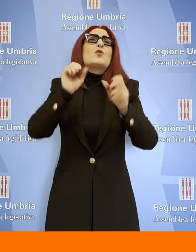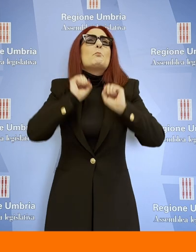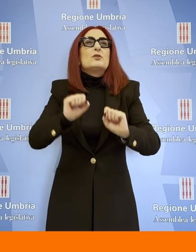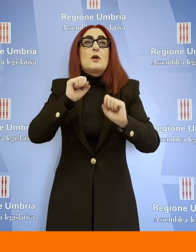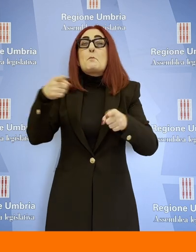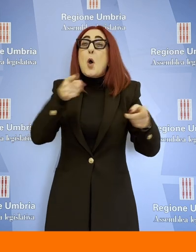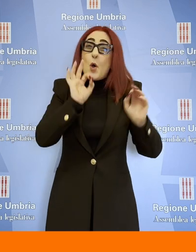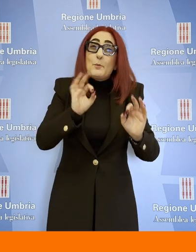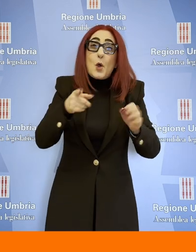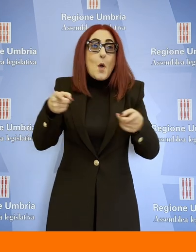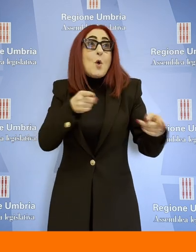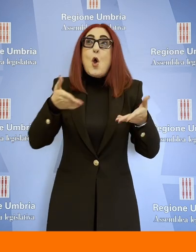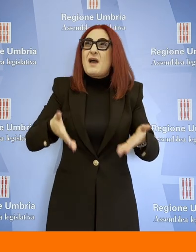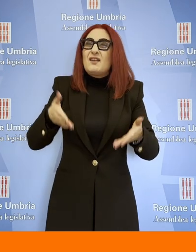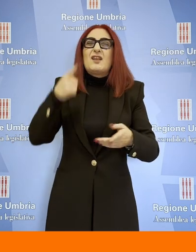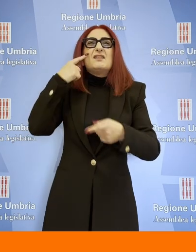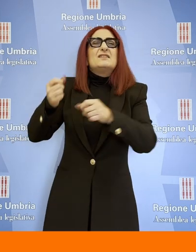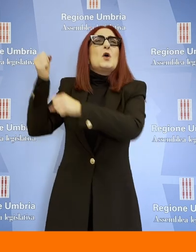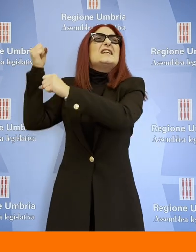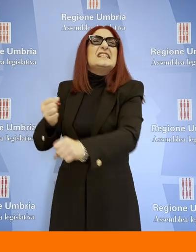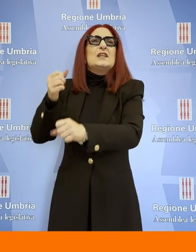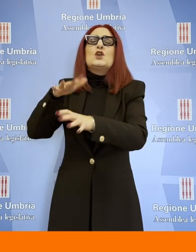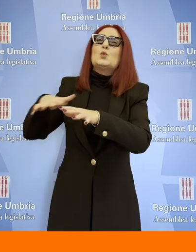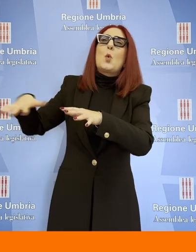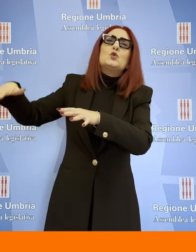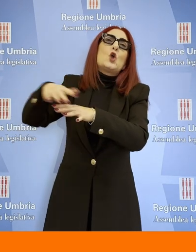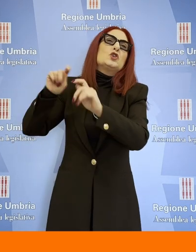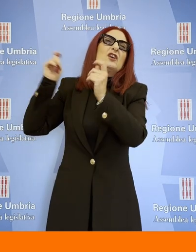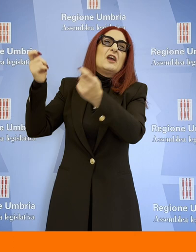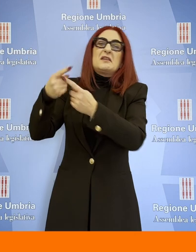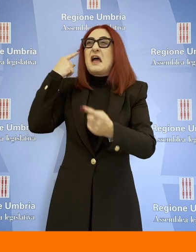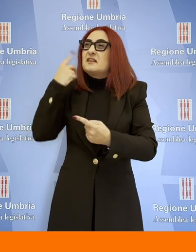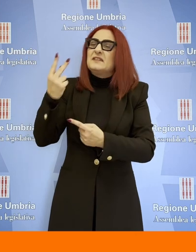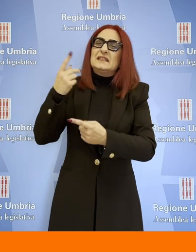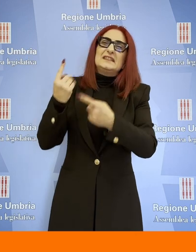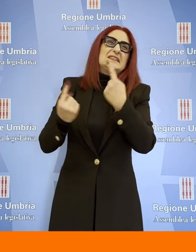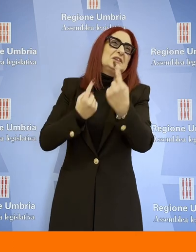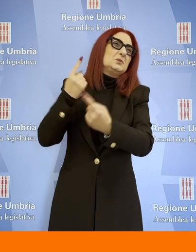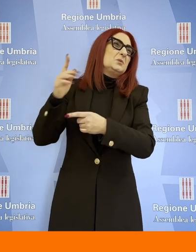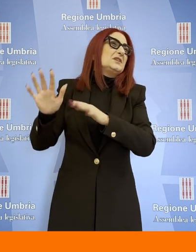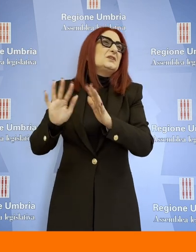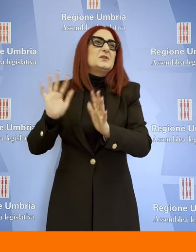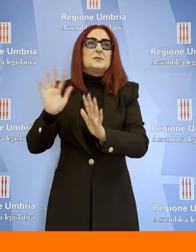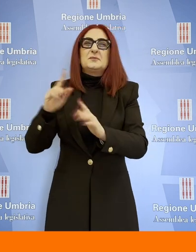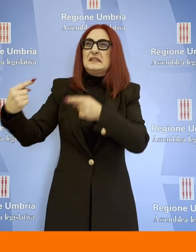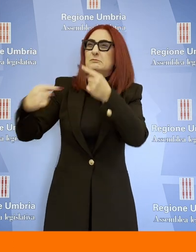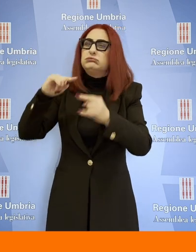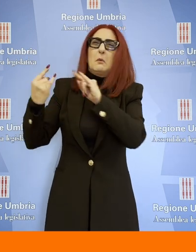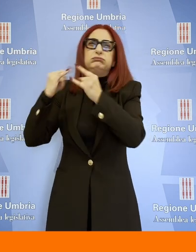istituzionali purtroppo sono in alcune circostanze anche oggetto di scontri verbali, di